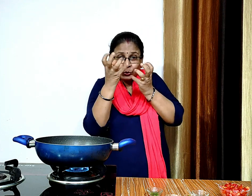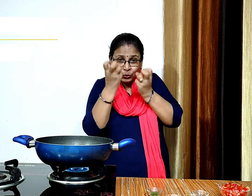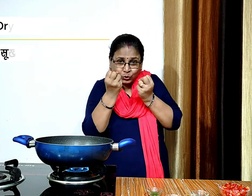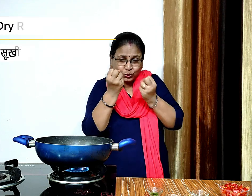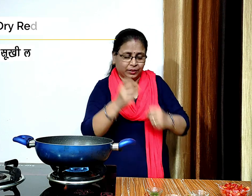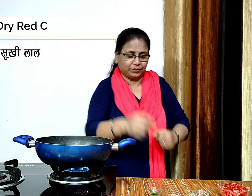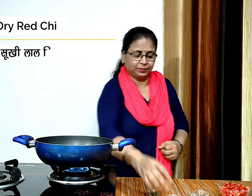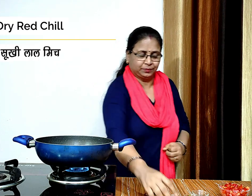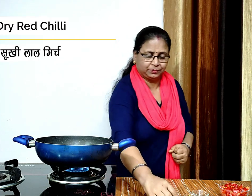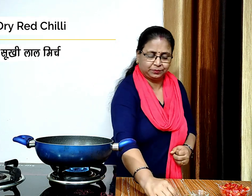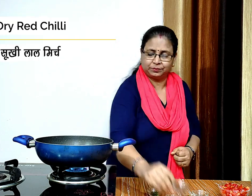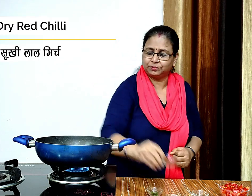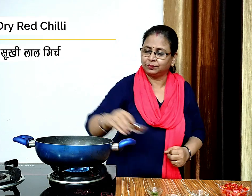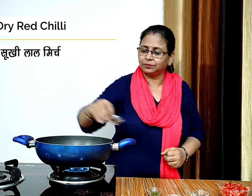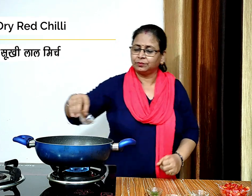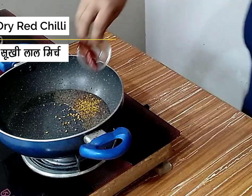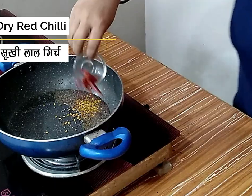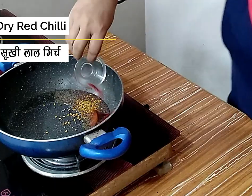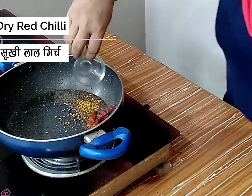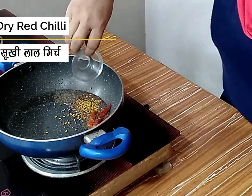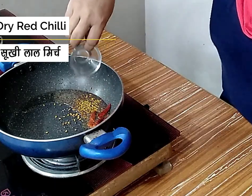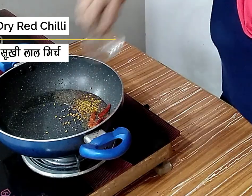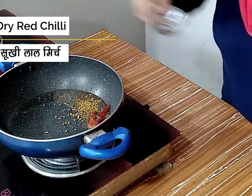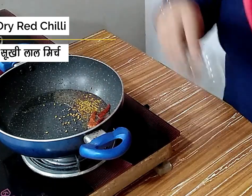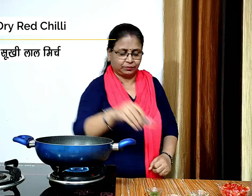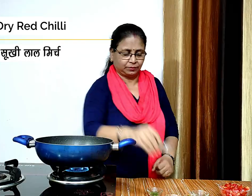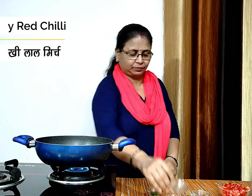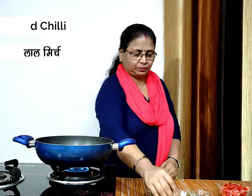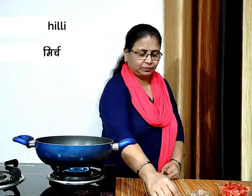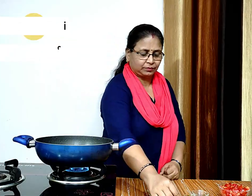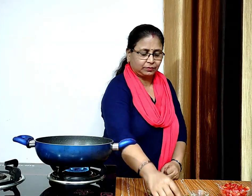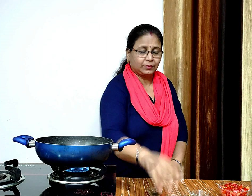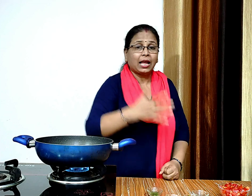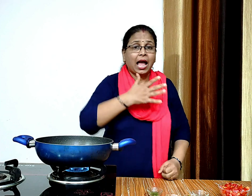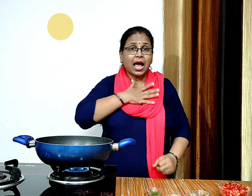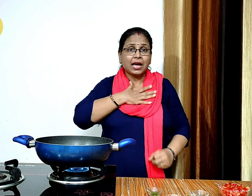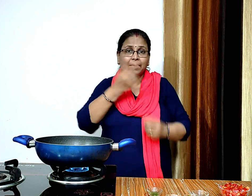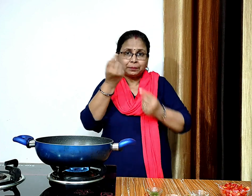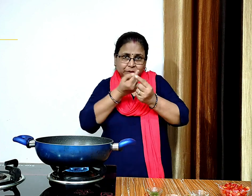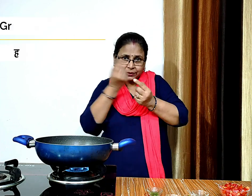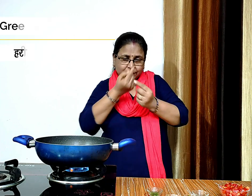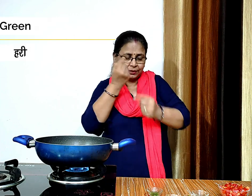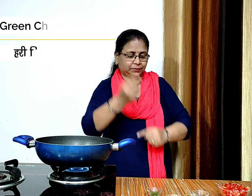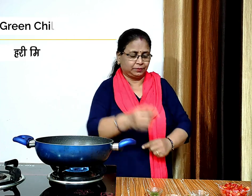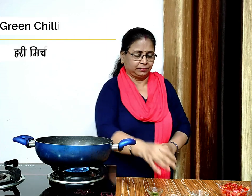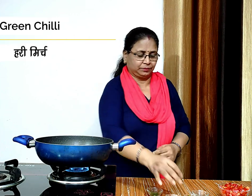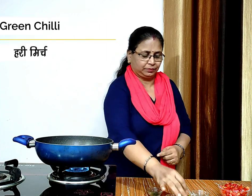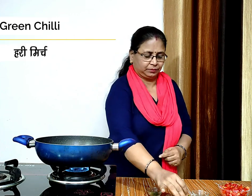दो करड़ेंगे पाड़ी हुई हरी मिर्च